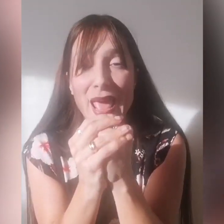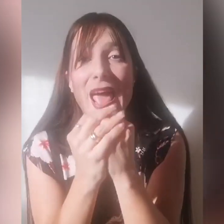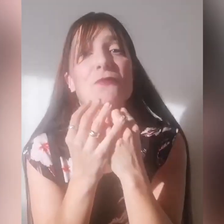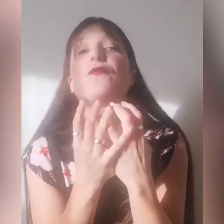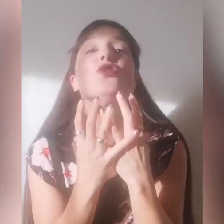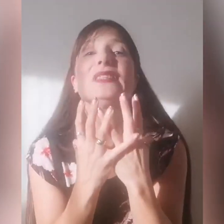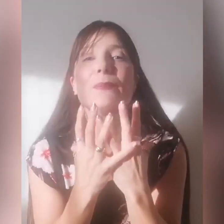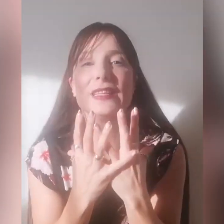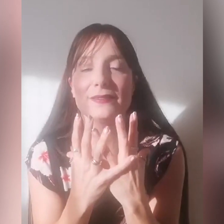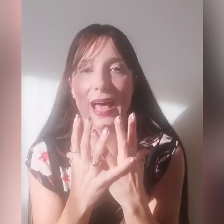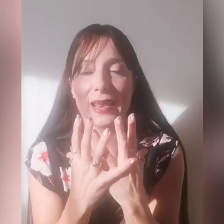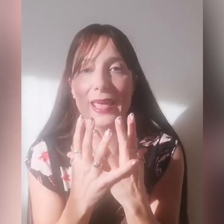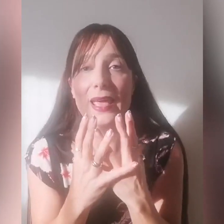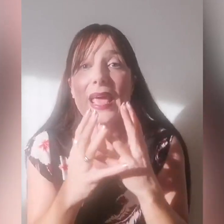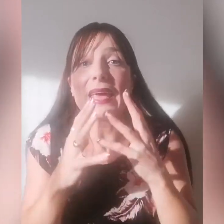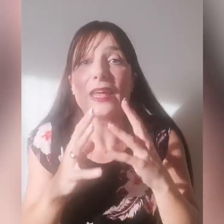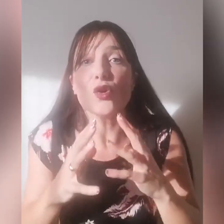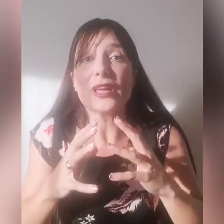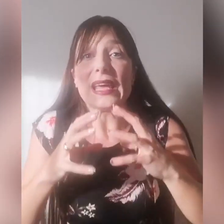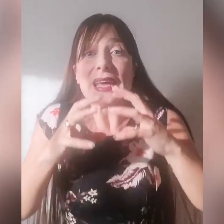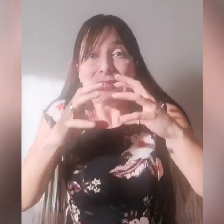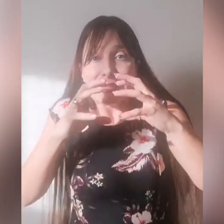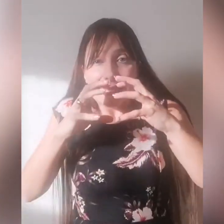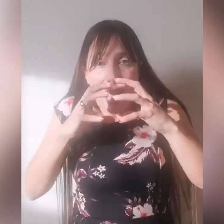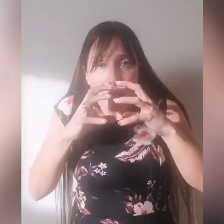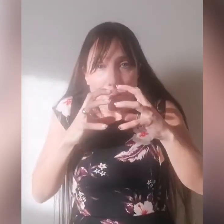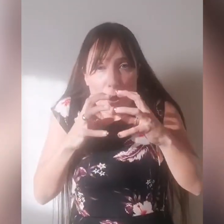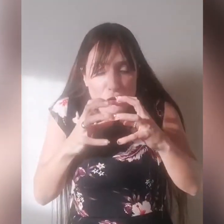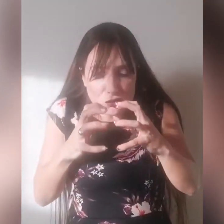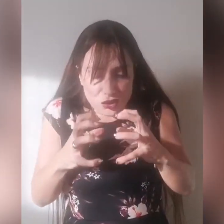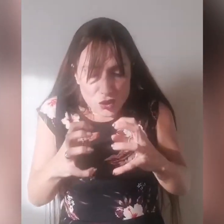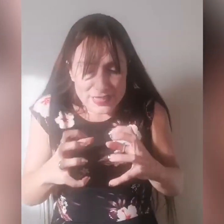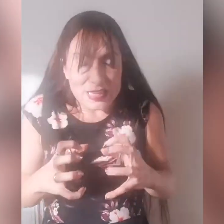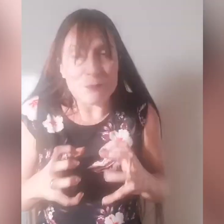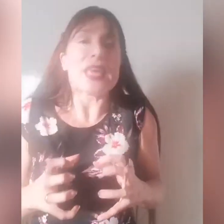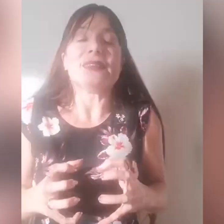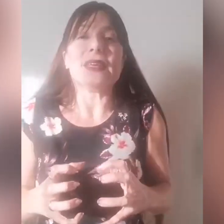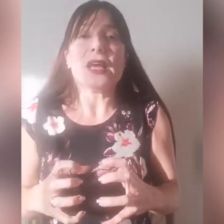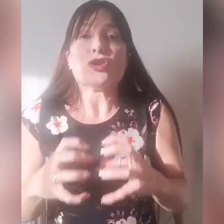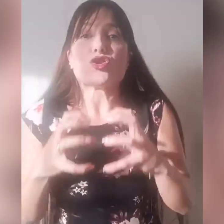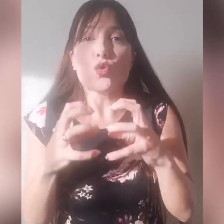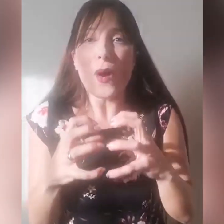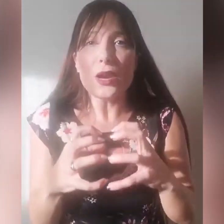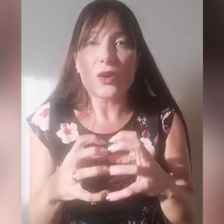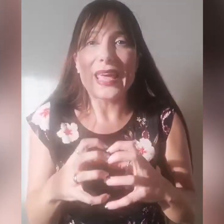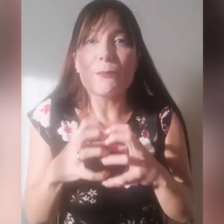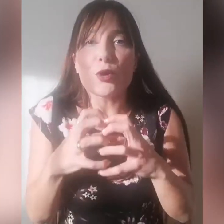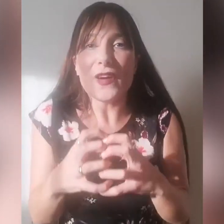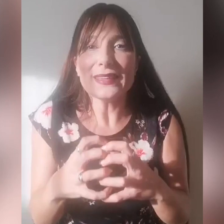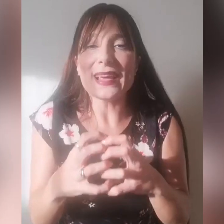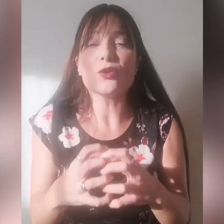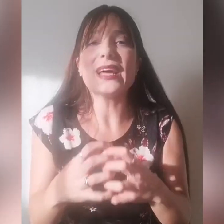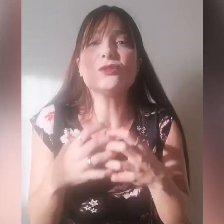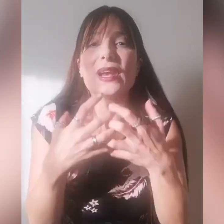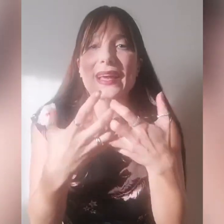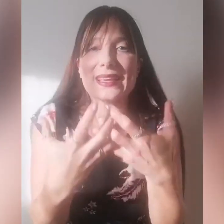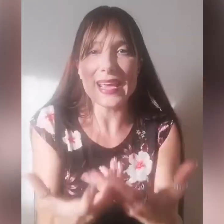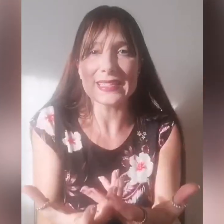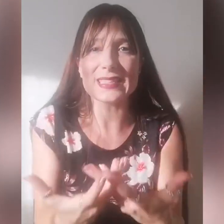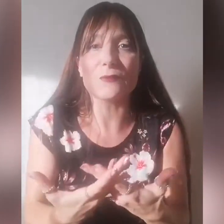è fondamentale che noi si appoggi i nostri piedi su quello che i profeti hanno detto alla Chiesa, se